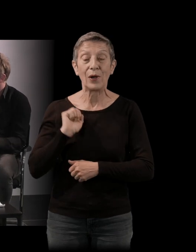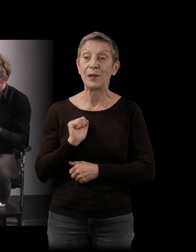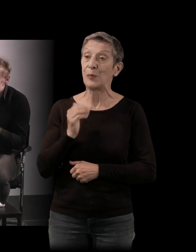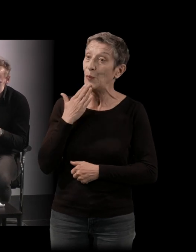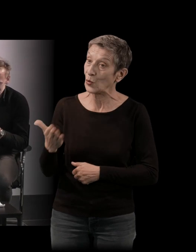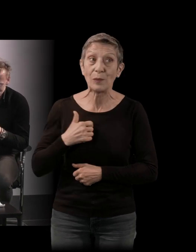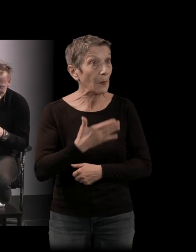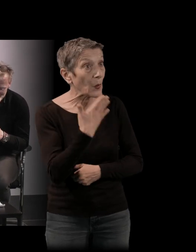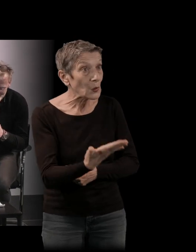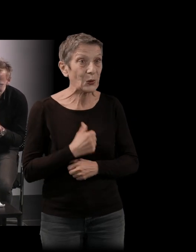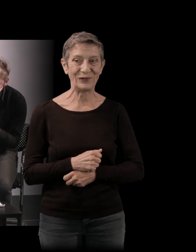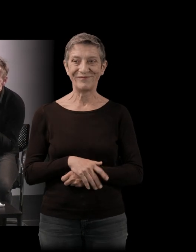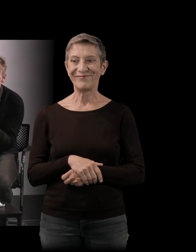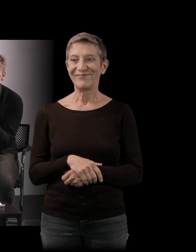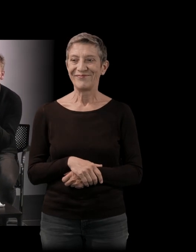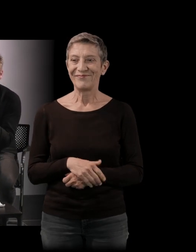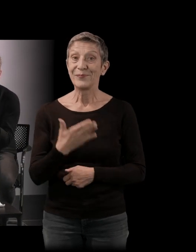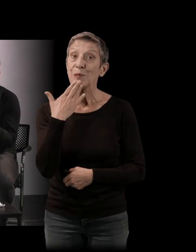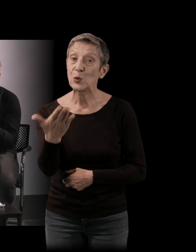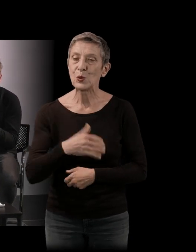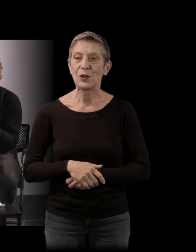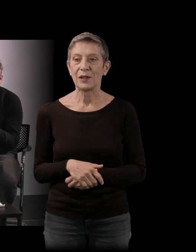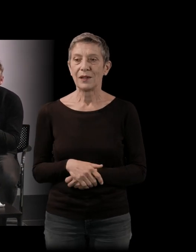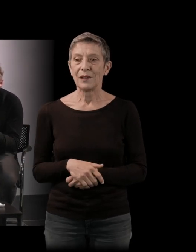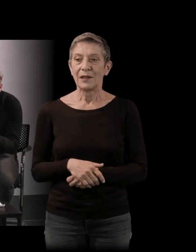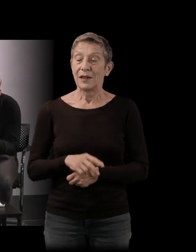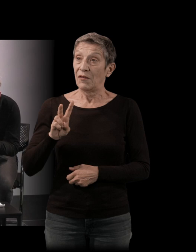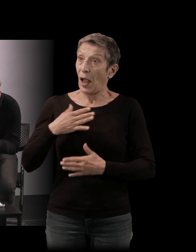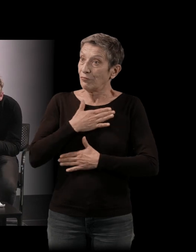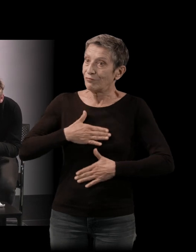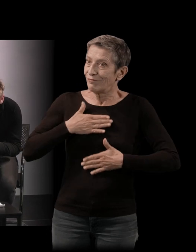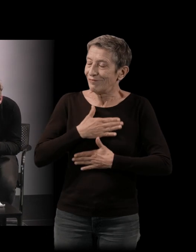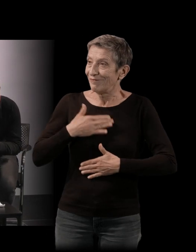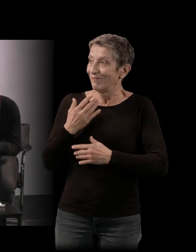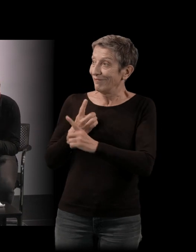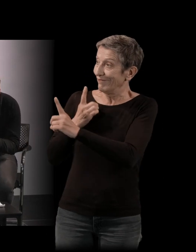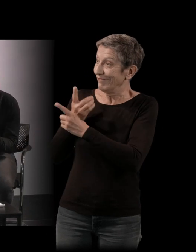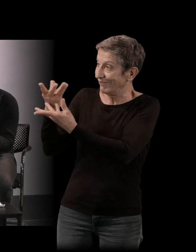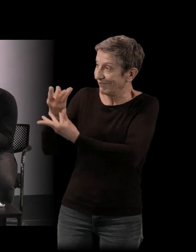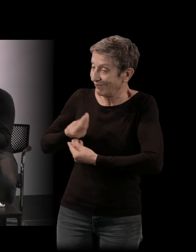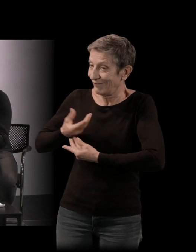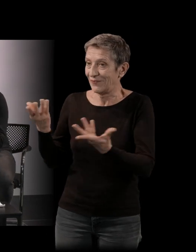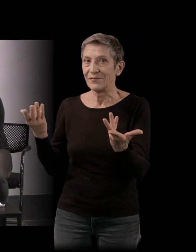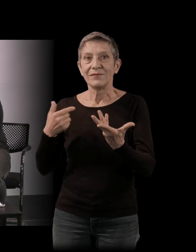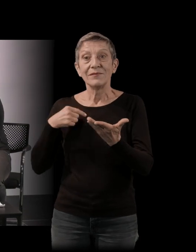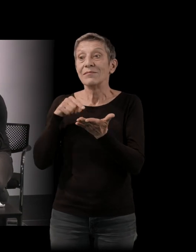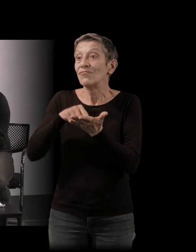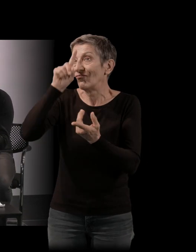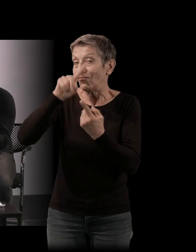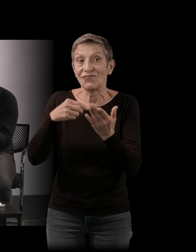Thank you, thank very I'm really very happy to welcome you to talk with you about this passionate novel called Les Etoiles Les